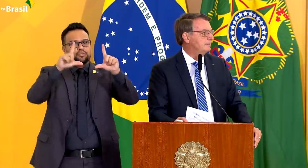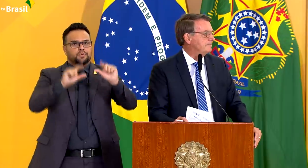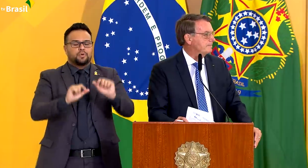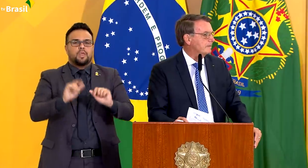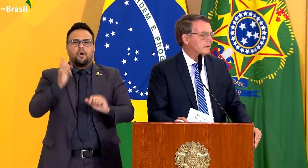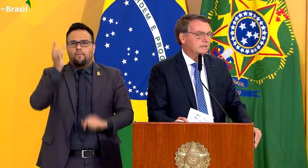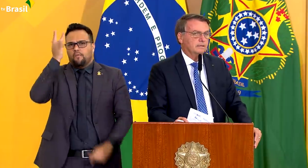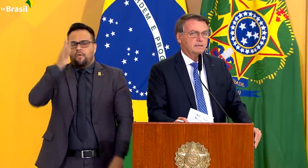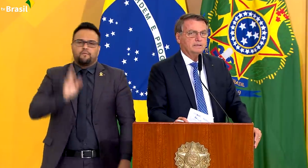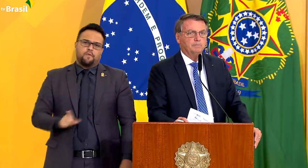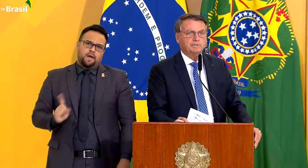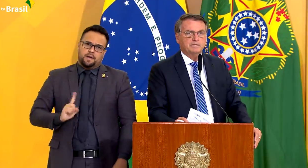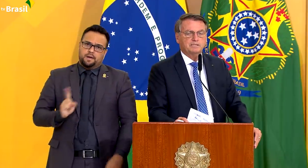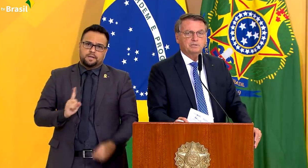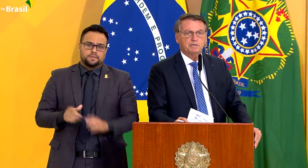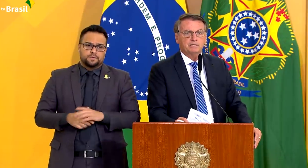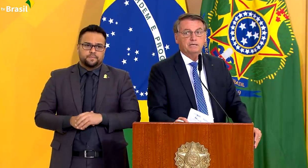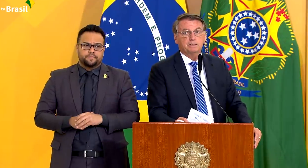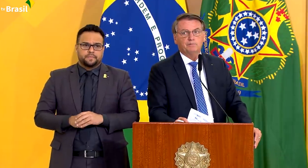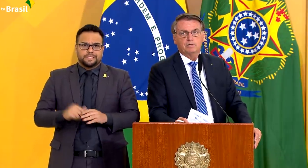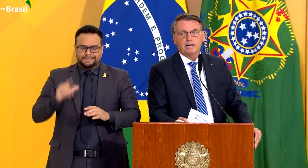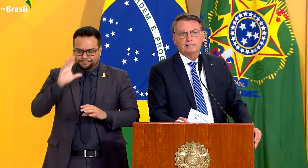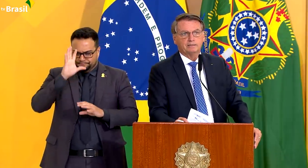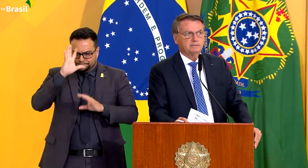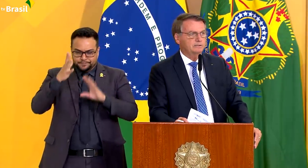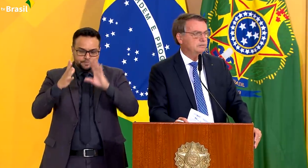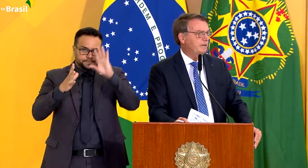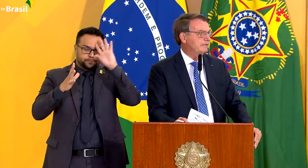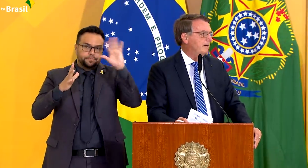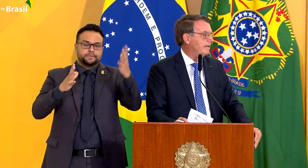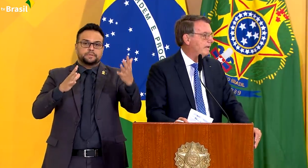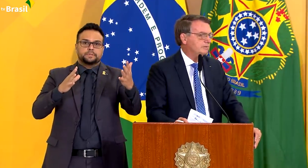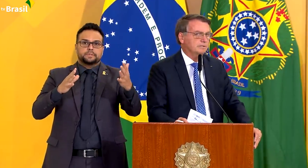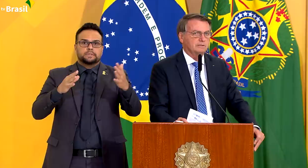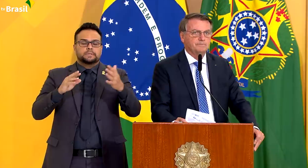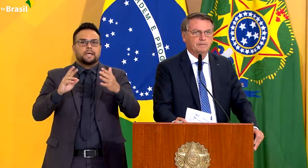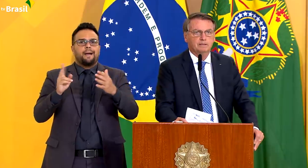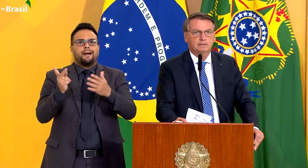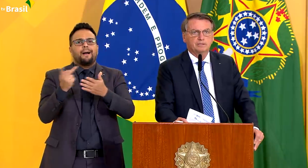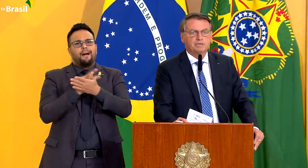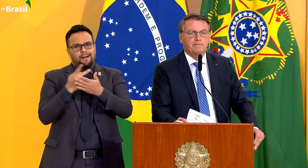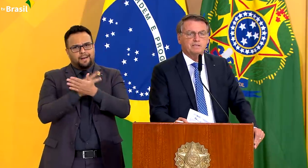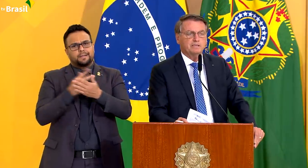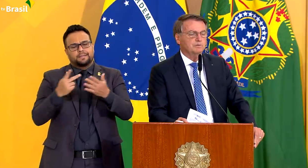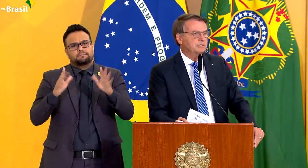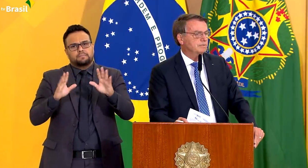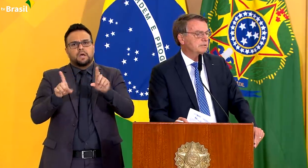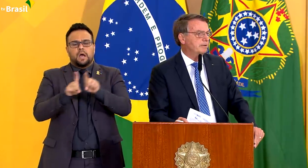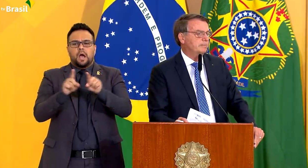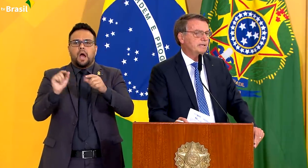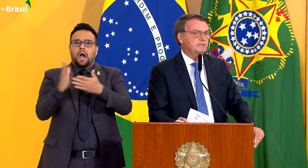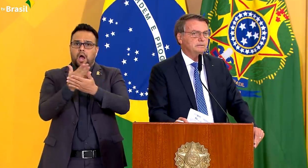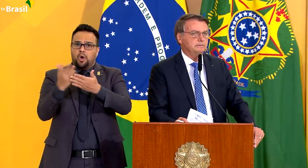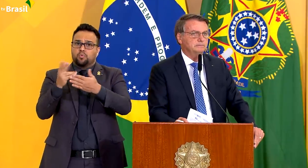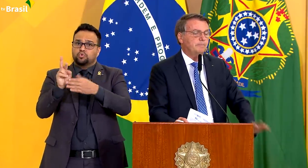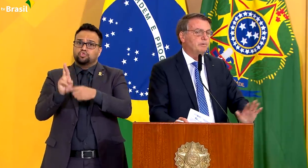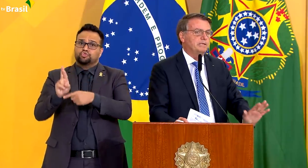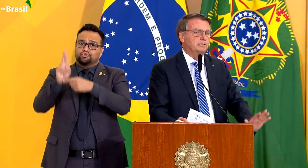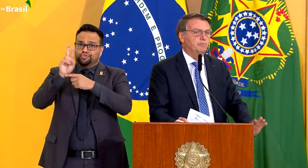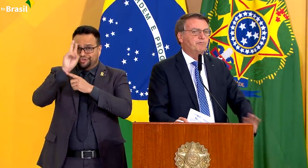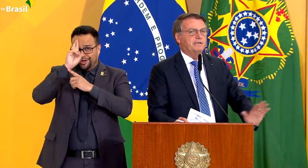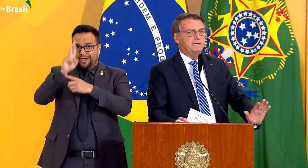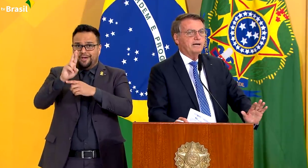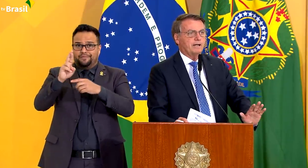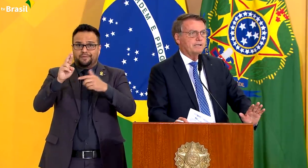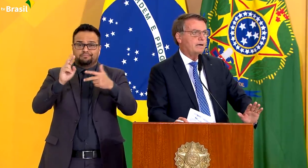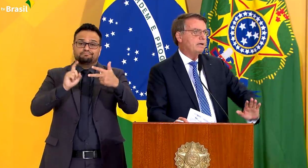foi fácil. Muitas decisões equivocadas de mais variados chefes executivos pelo Brasil, com a